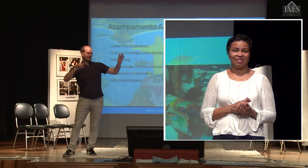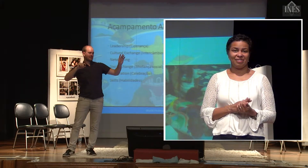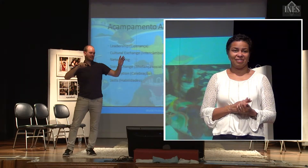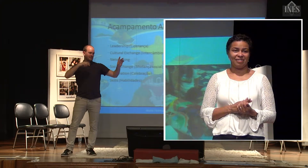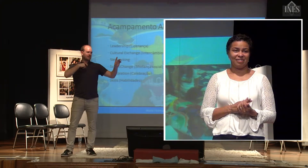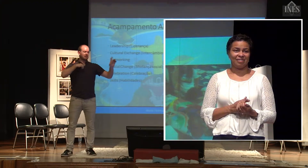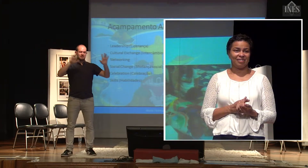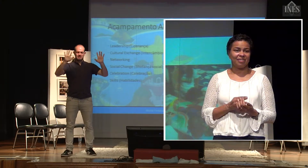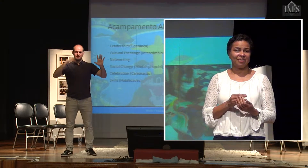O Paulo também.